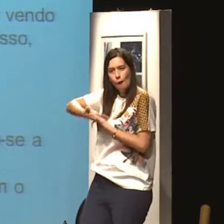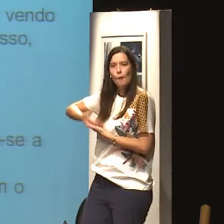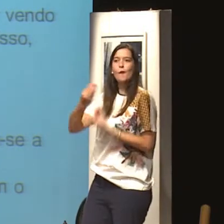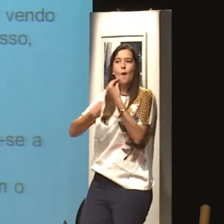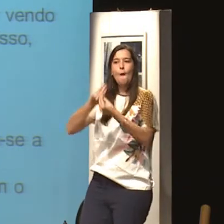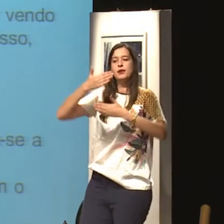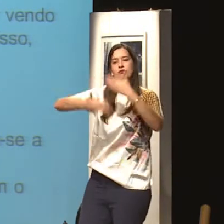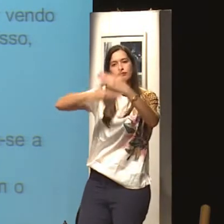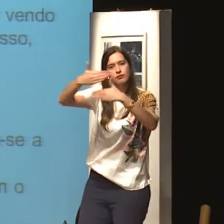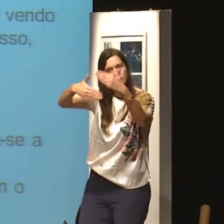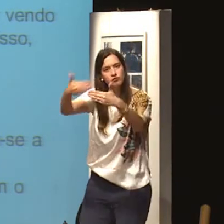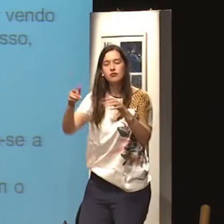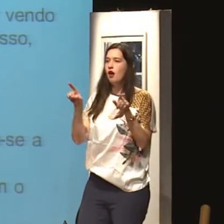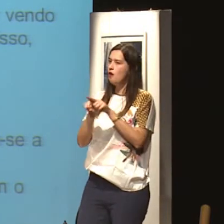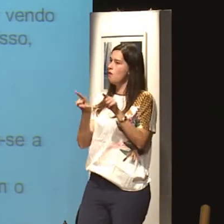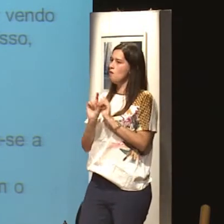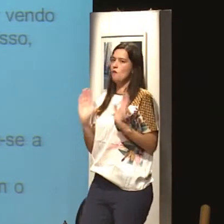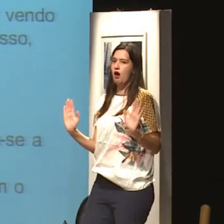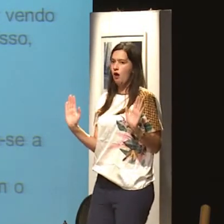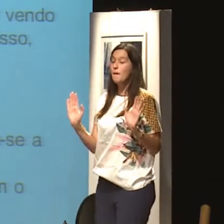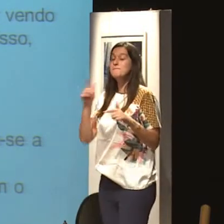Como o ciclo, né? A mulher vai lá, é engravida, tem o filho.